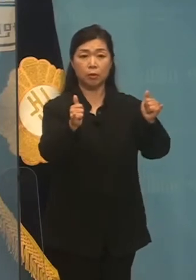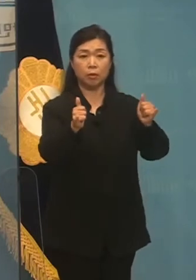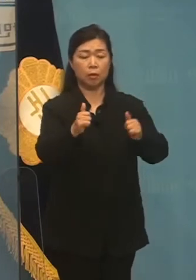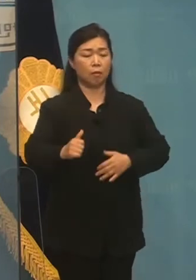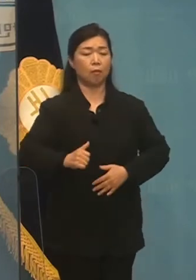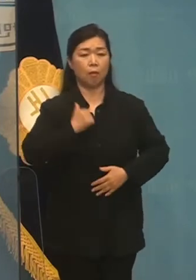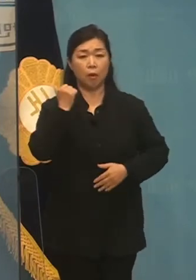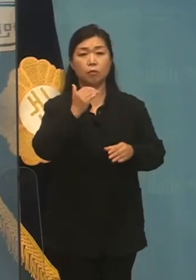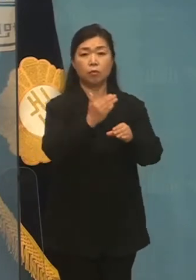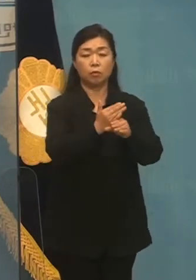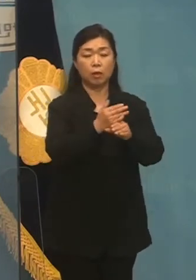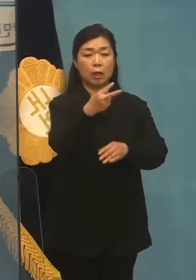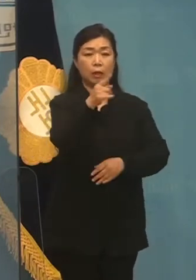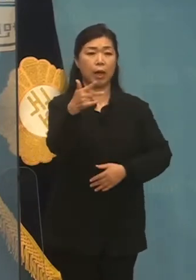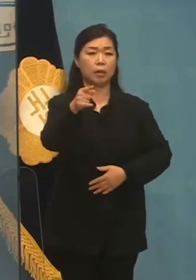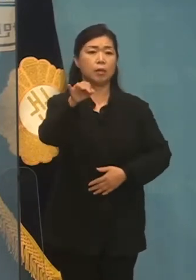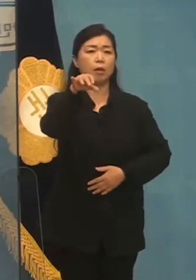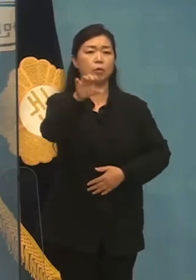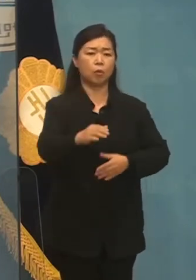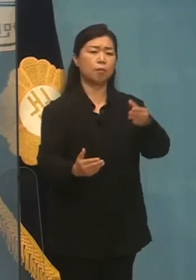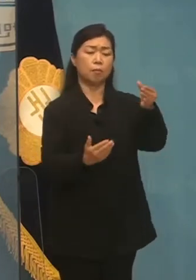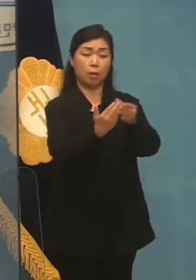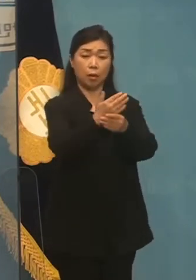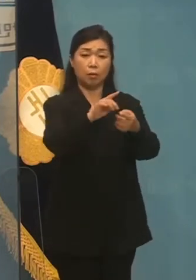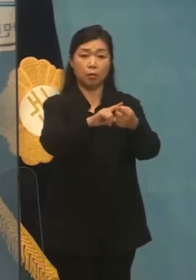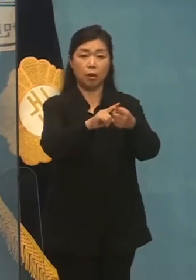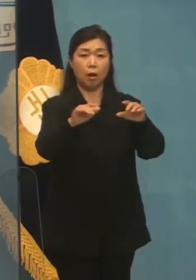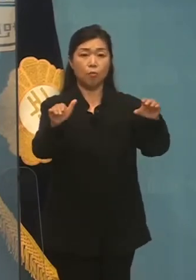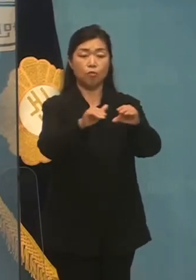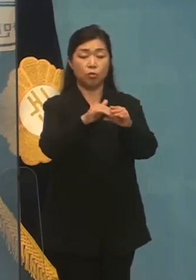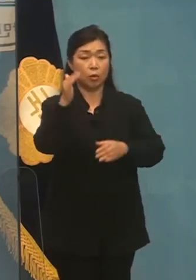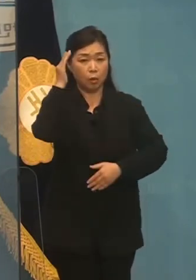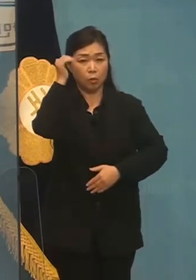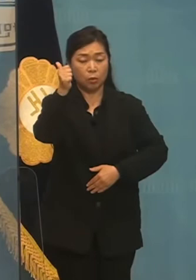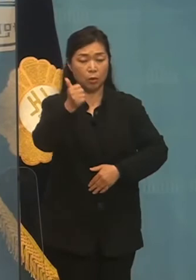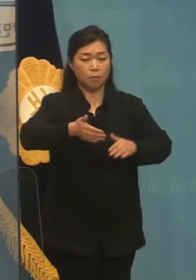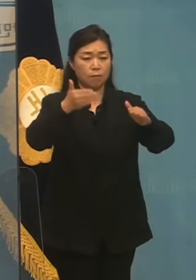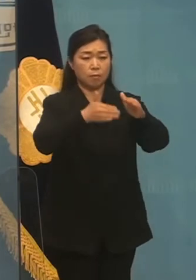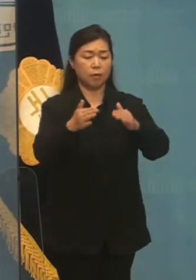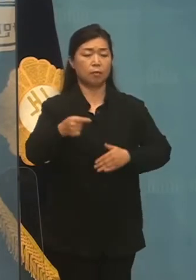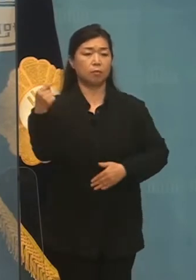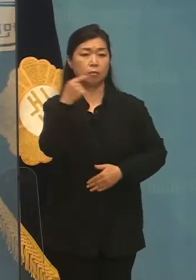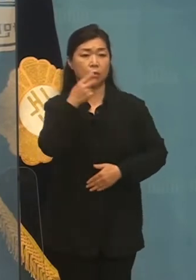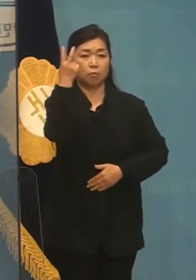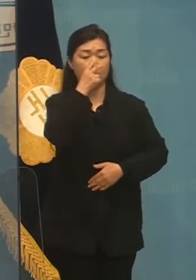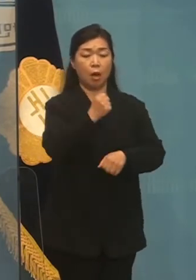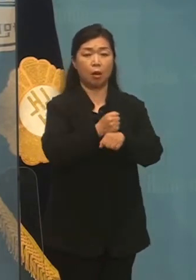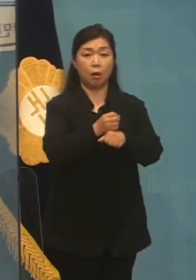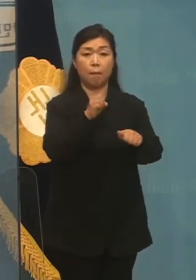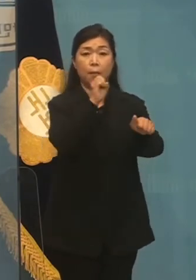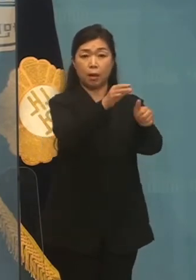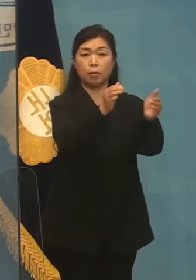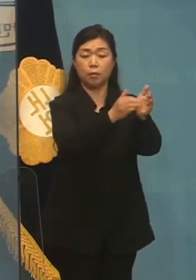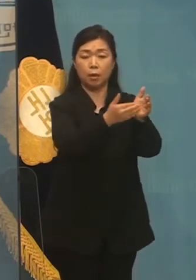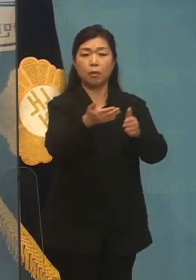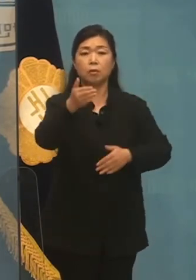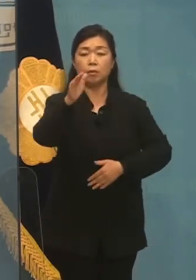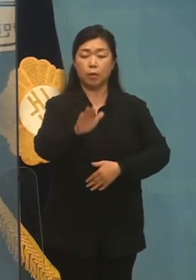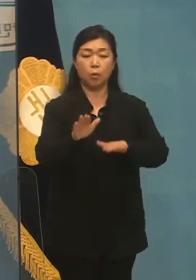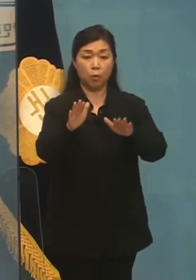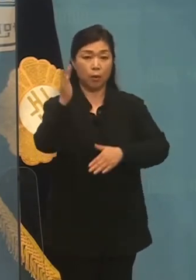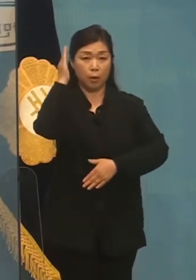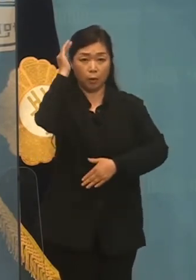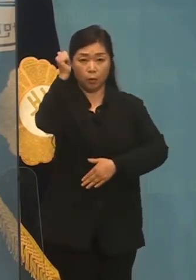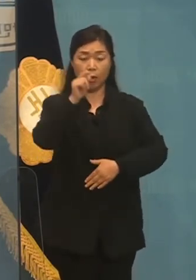군분을 사고 있는 대장동 게이트에 대해 문재인 대통령이 철저한 수사를 당부했습니다. 하지만 오늘